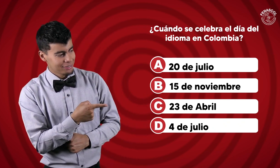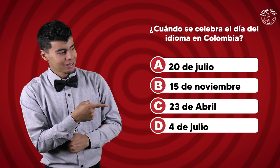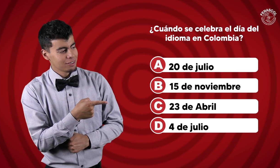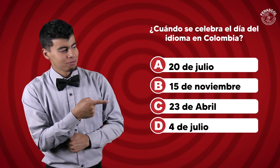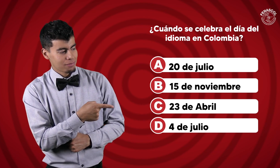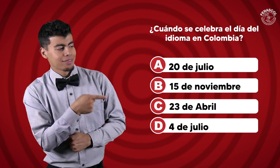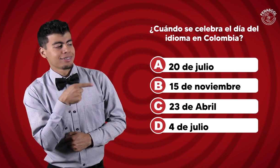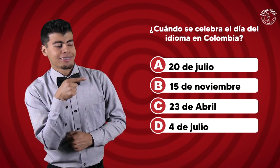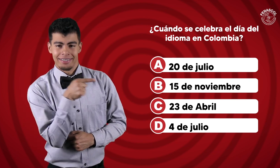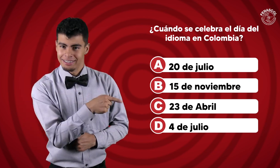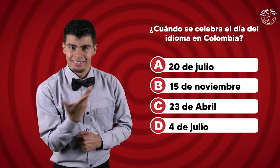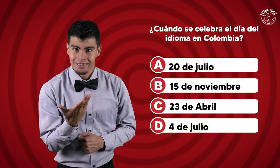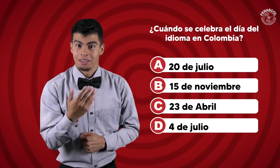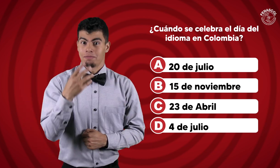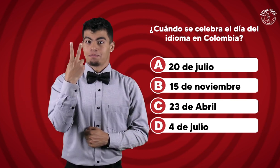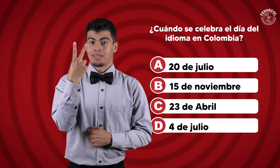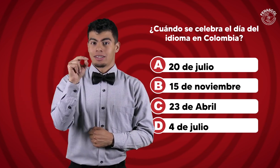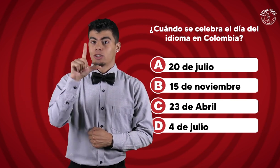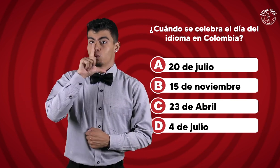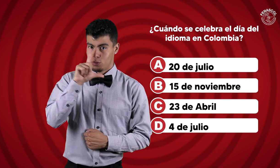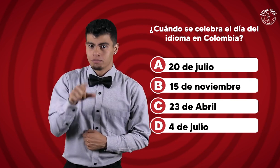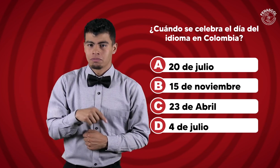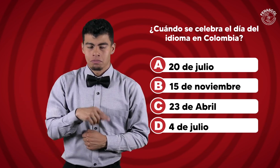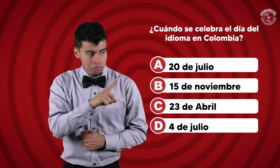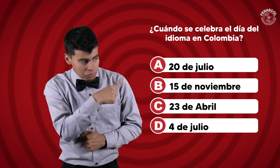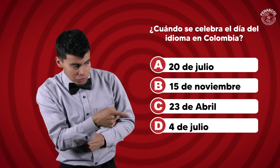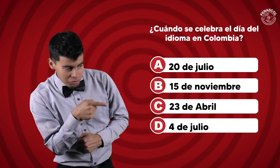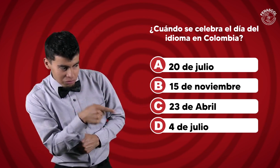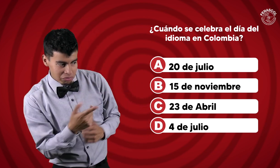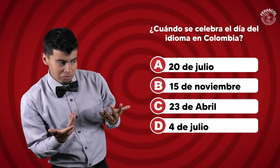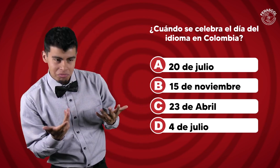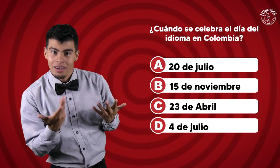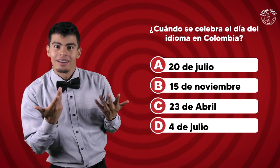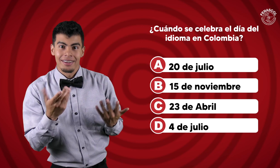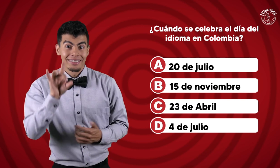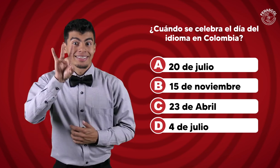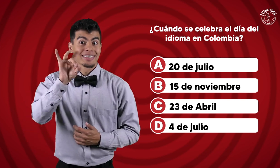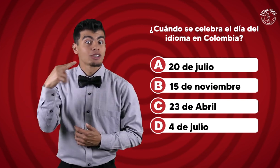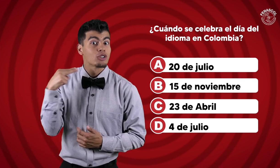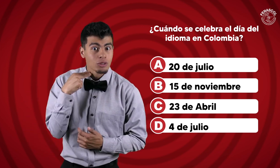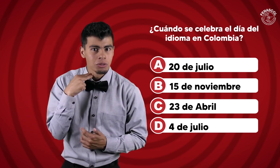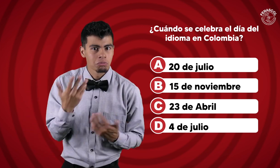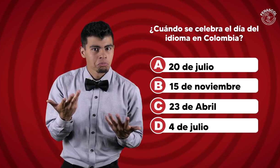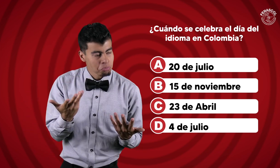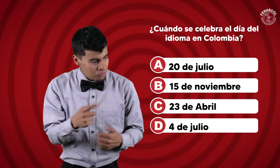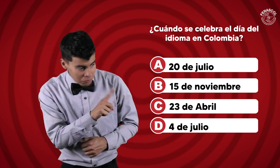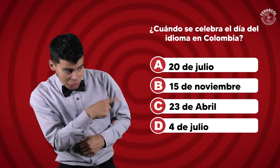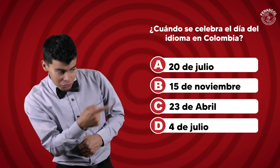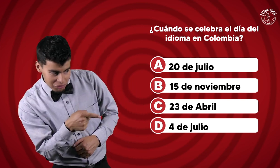Miremos las opciones. 20 de julio, 15 de noviembre, 23